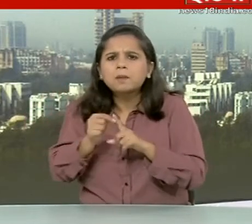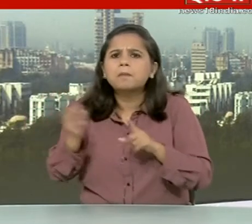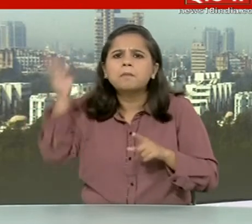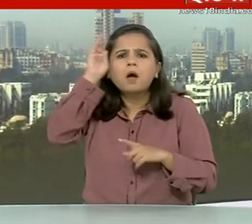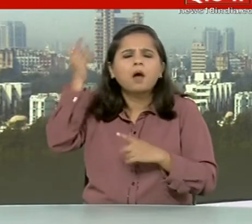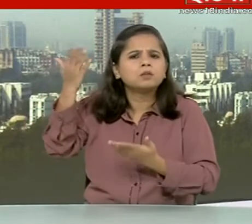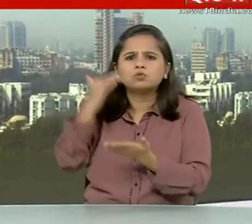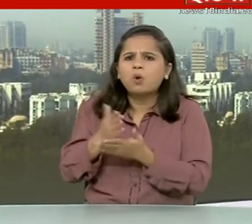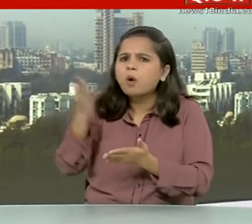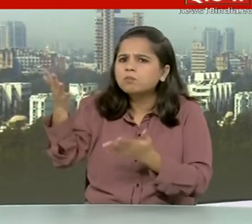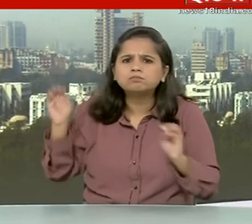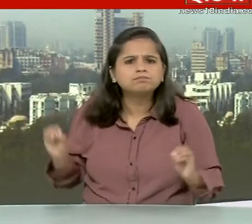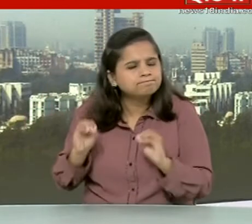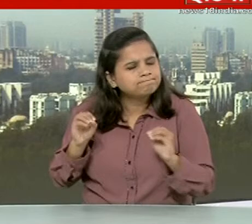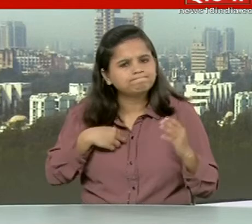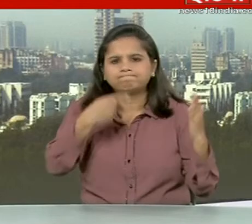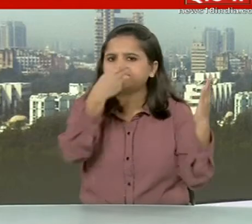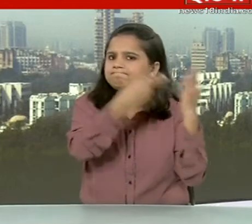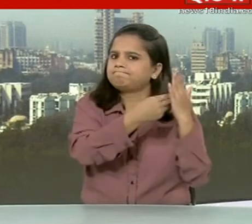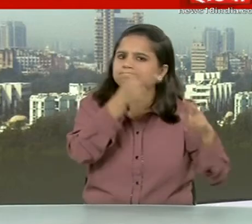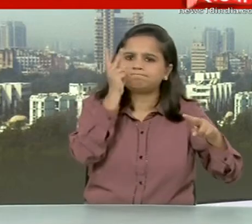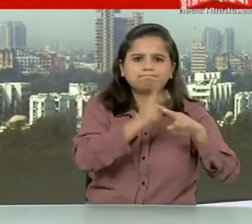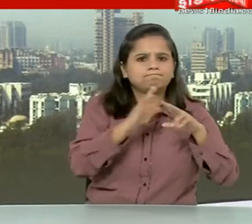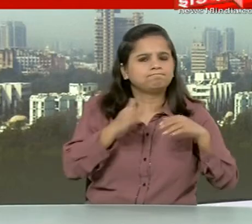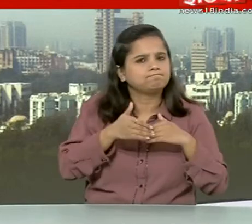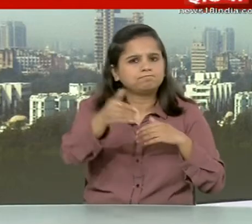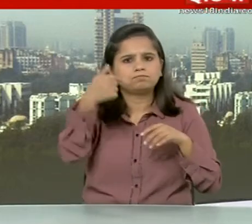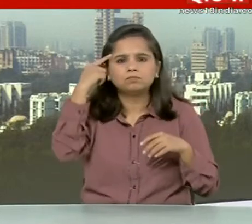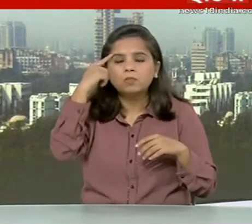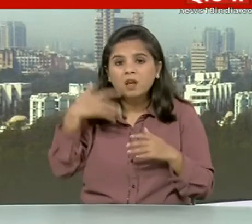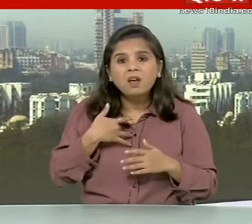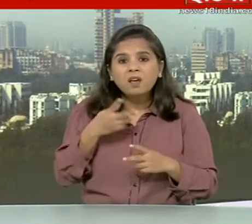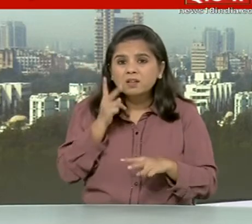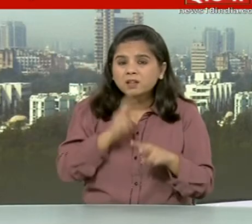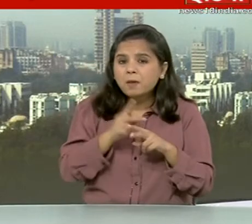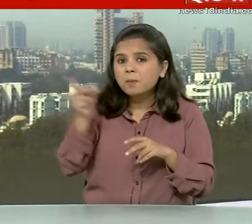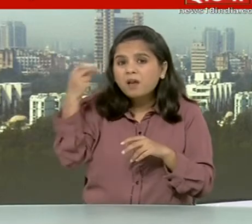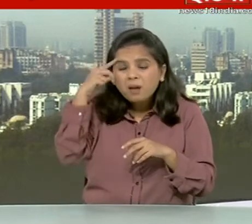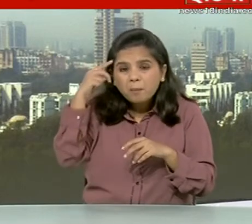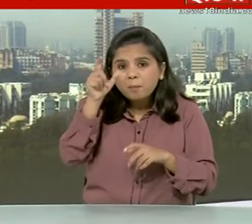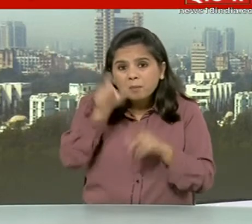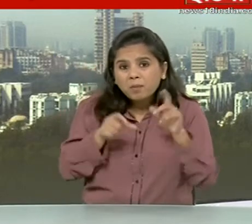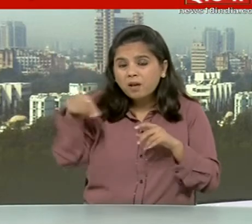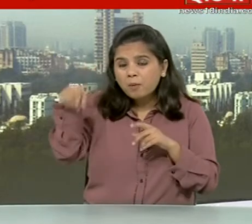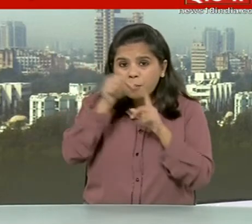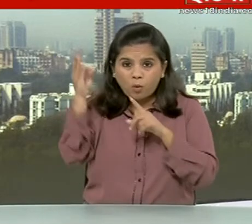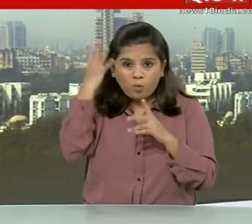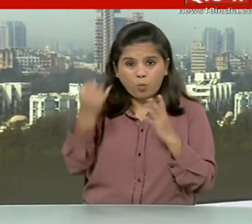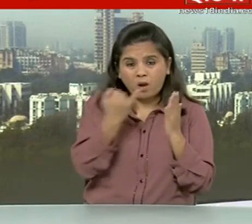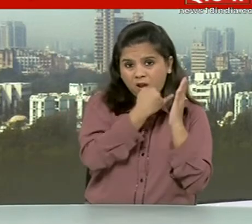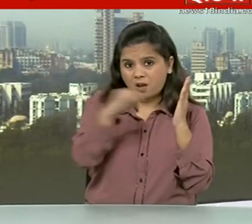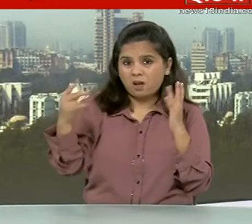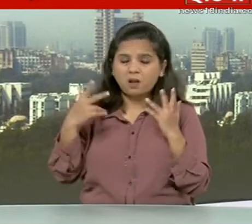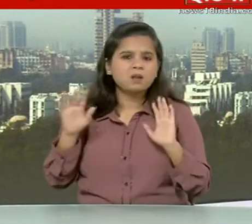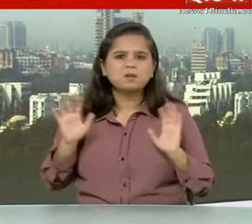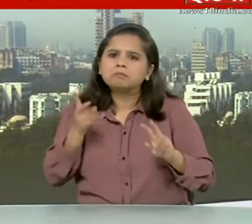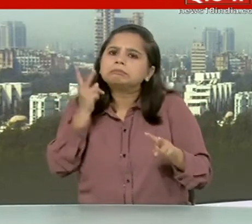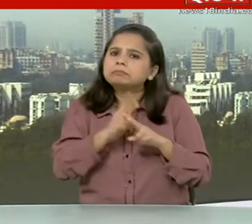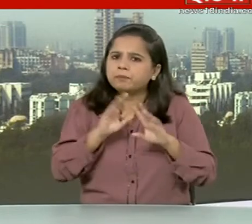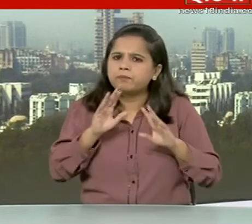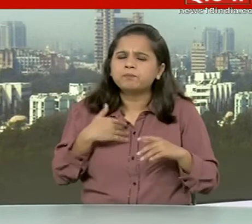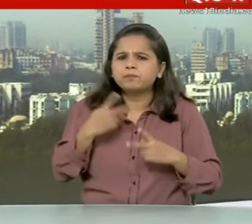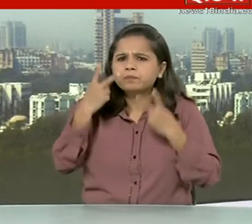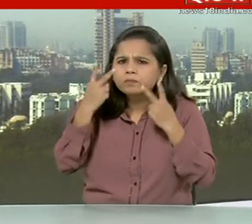stop now it needs to continue to carry out reforms in particular to implement targeted financial sanctions